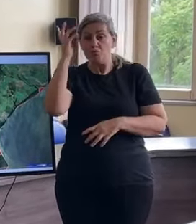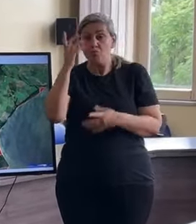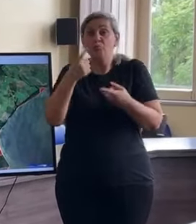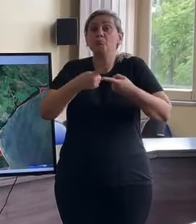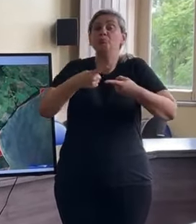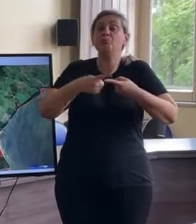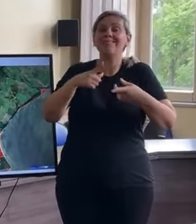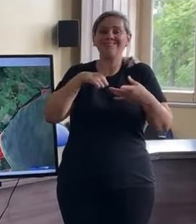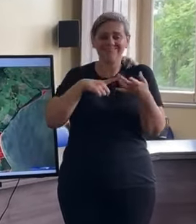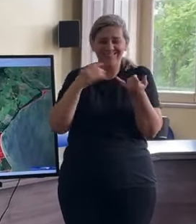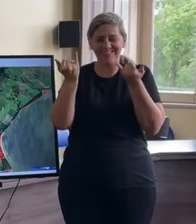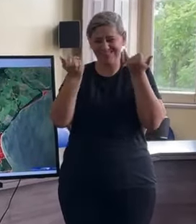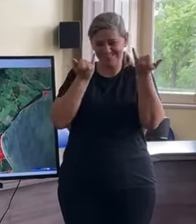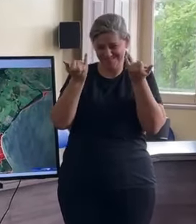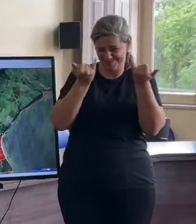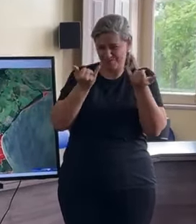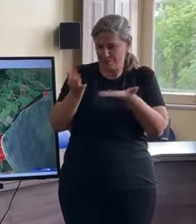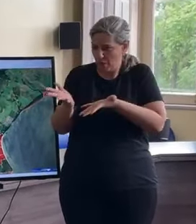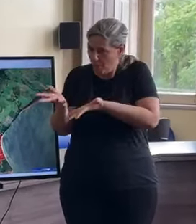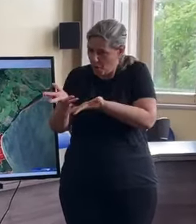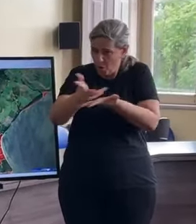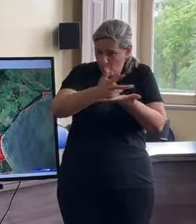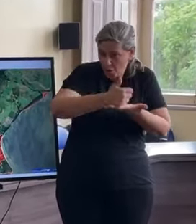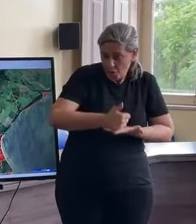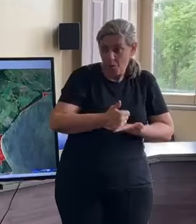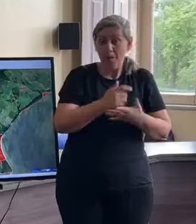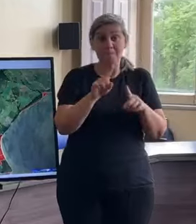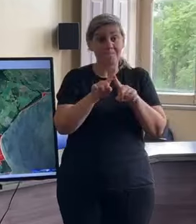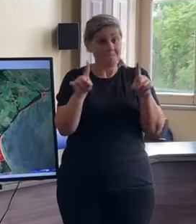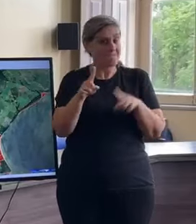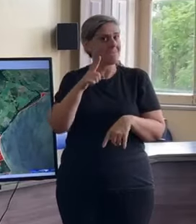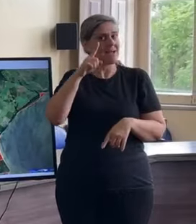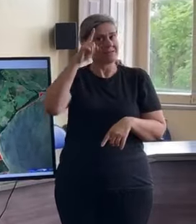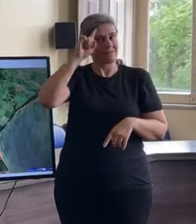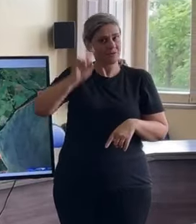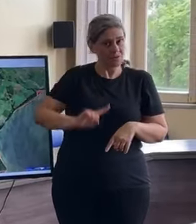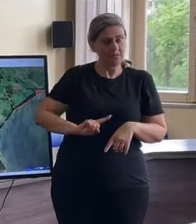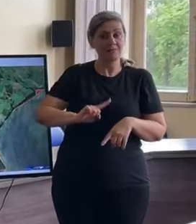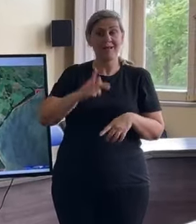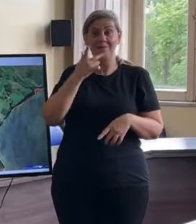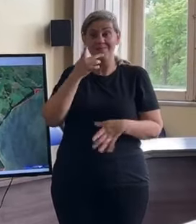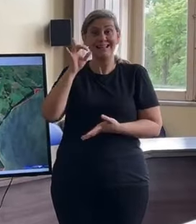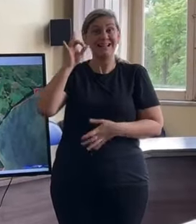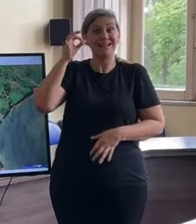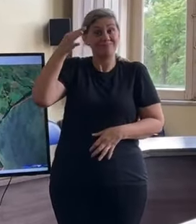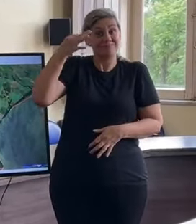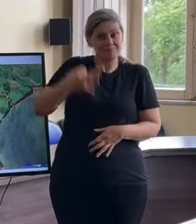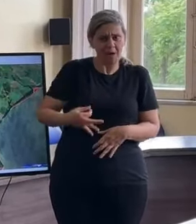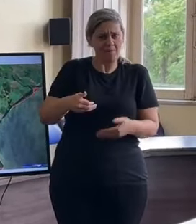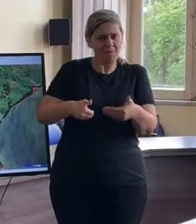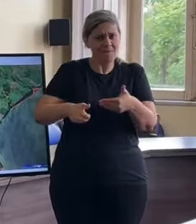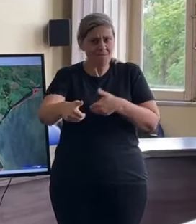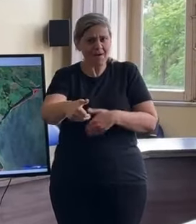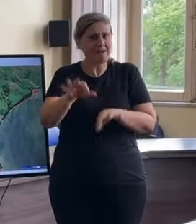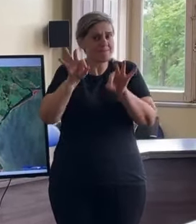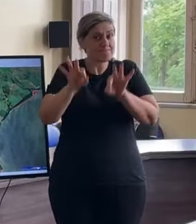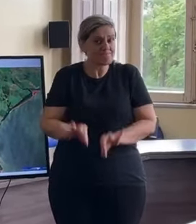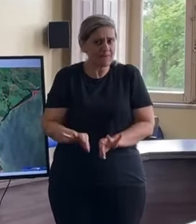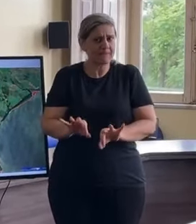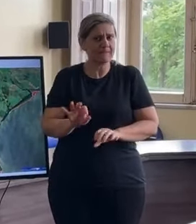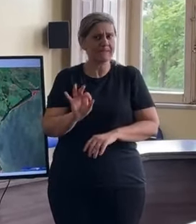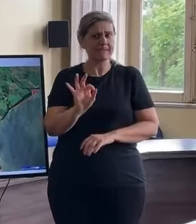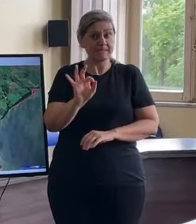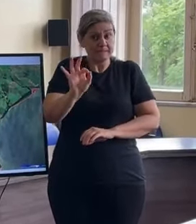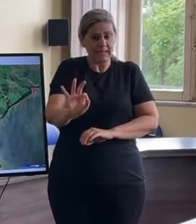dados, essas projeções, mas não temos como afirmar com absoluta certeza o que vai acontecer exatamente.